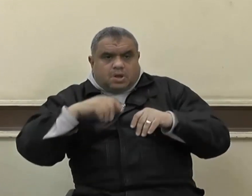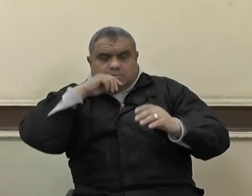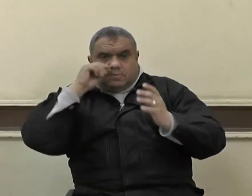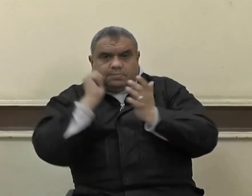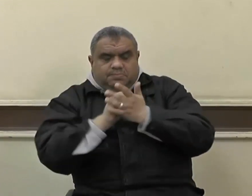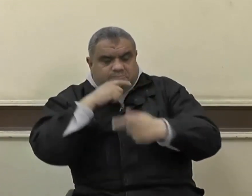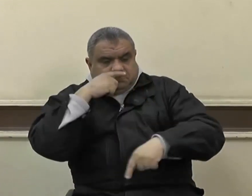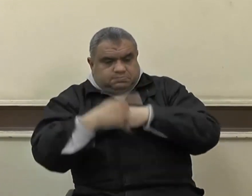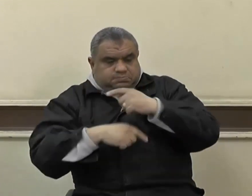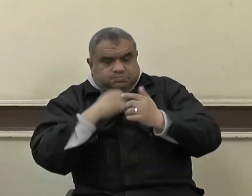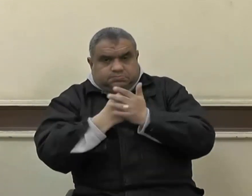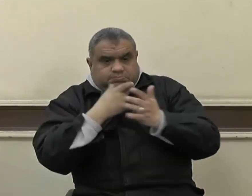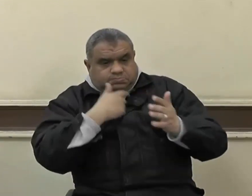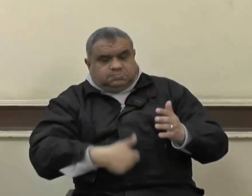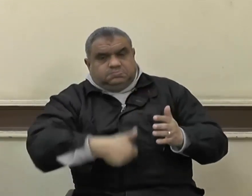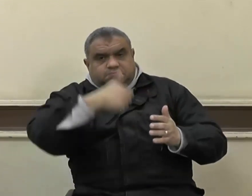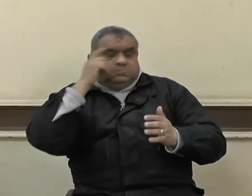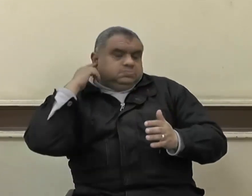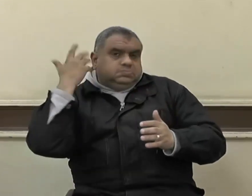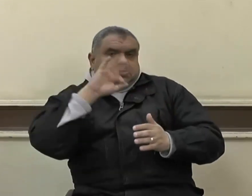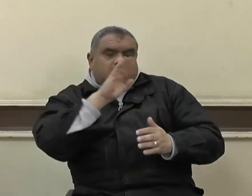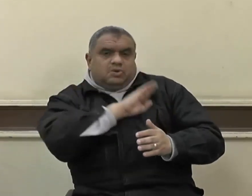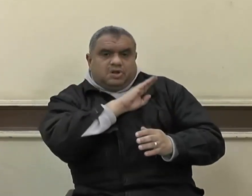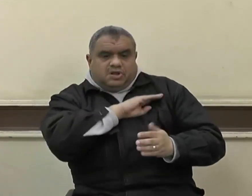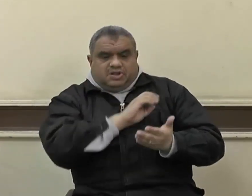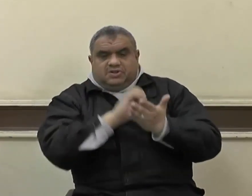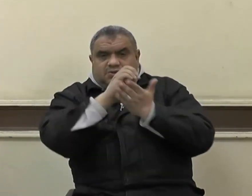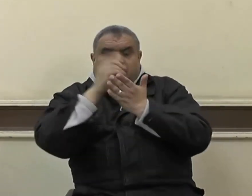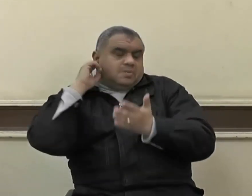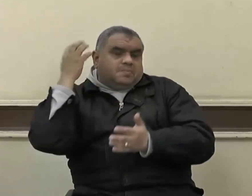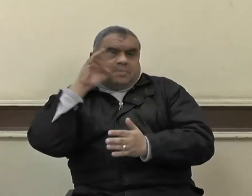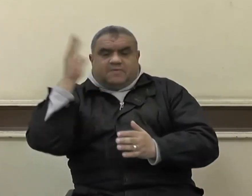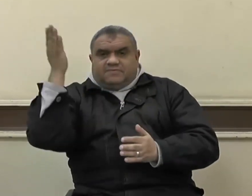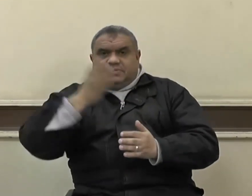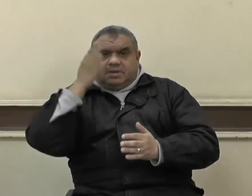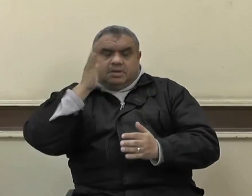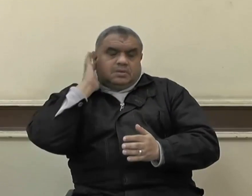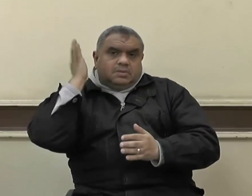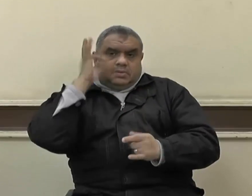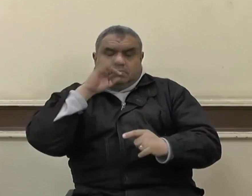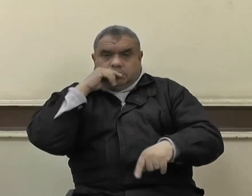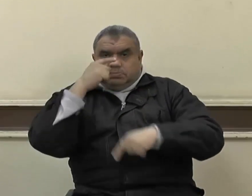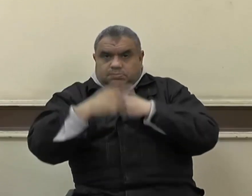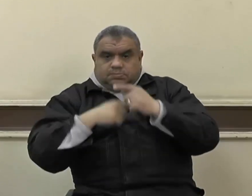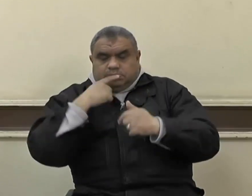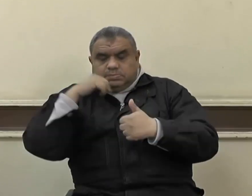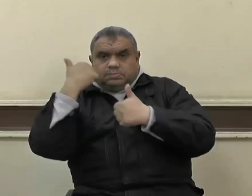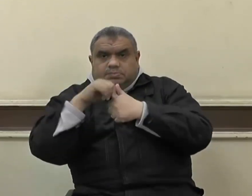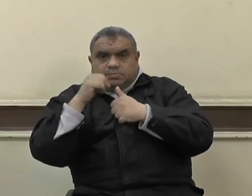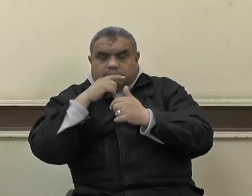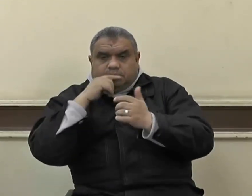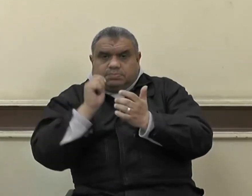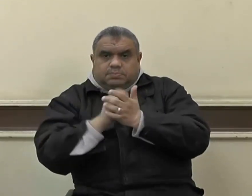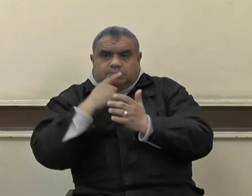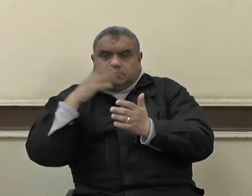فعلته عن أمري وأما في الآخرة فيلحقهم ربهم بآبائهم إكراما لهم